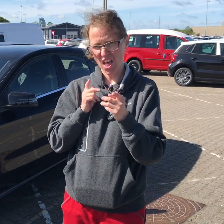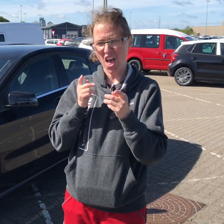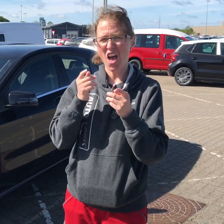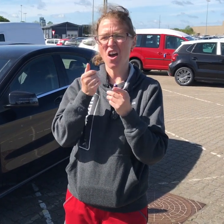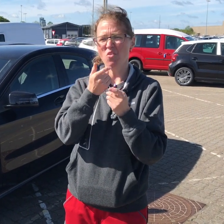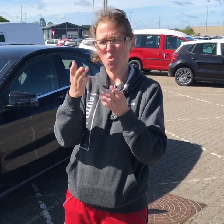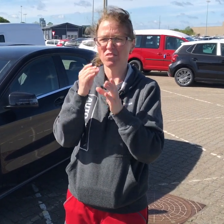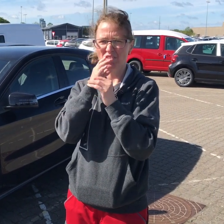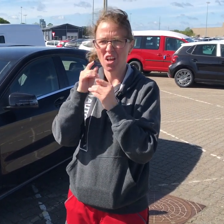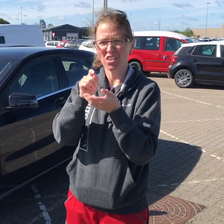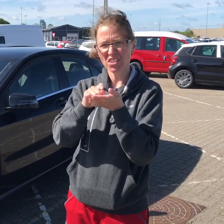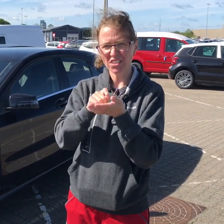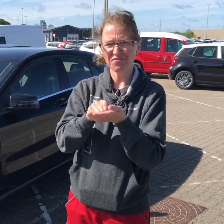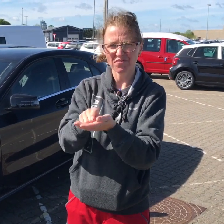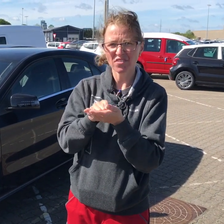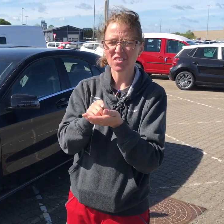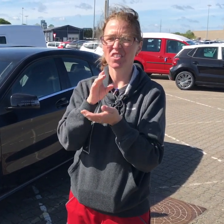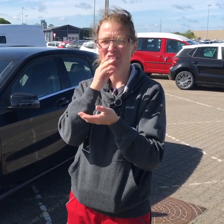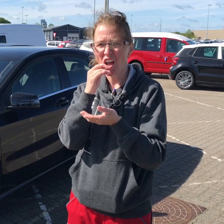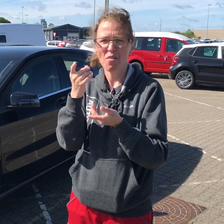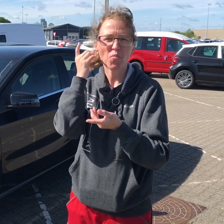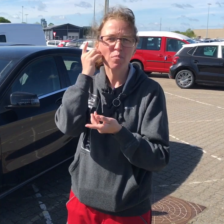Jeg skriver nogle gange sammen med mine kolleger på mobilen.